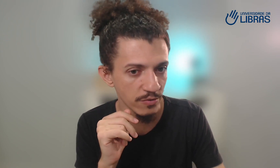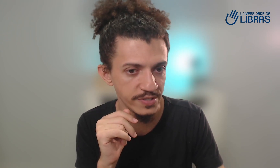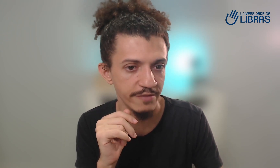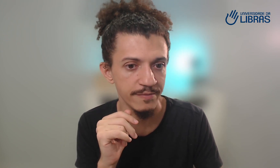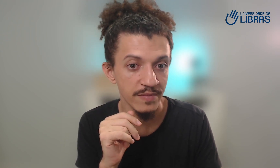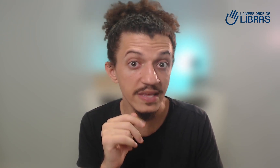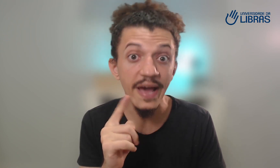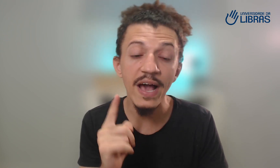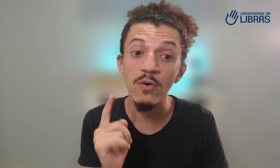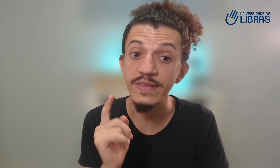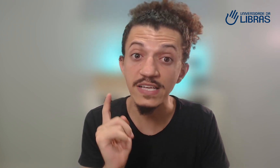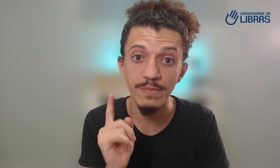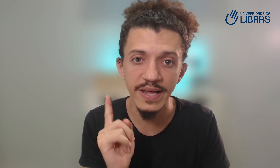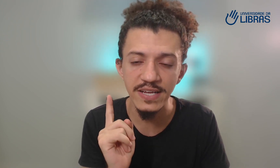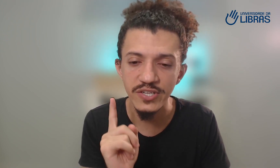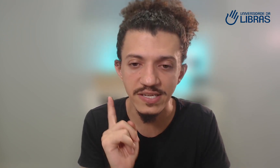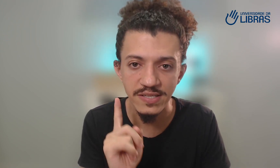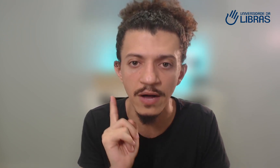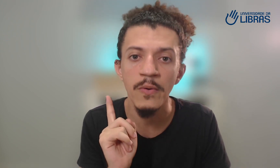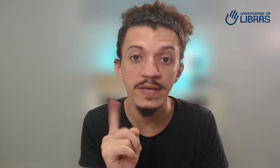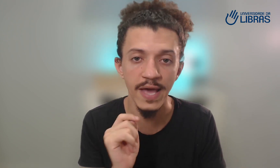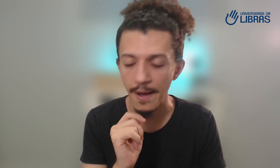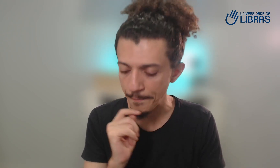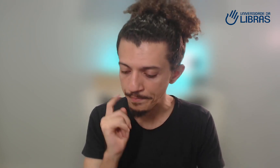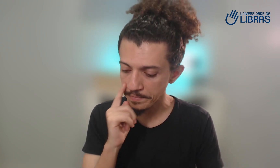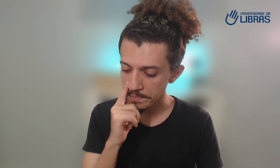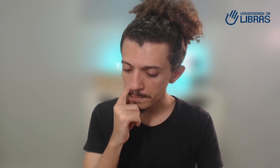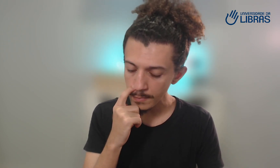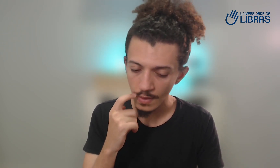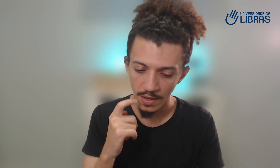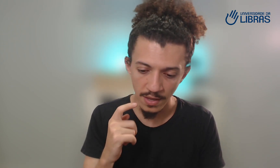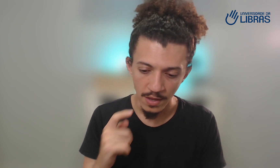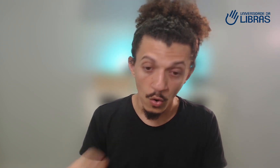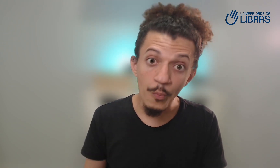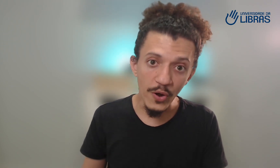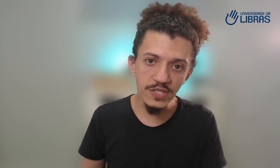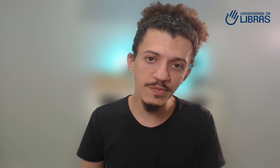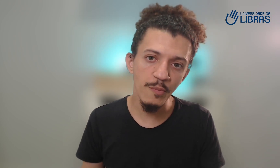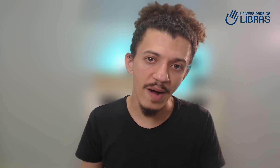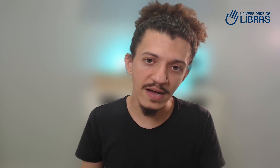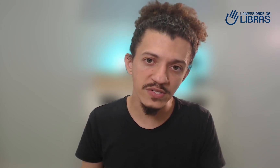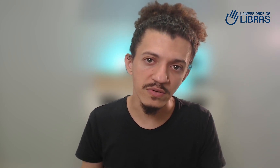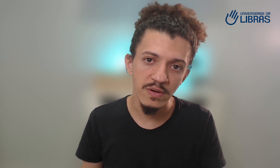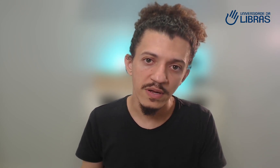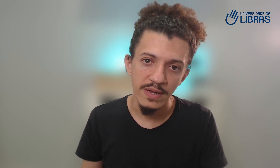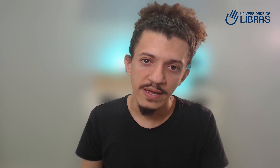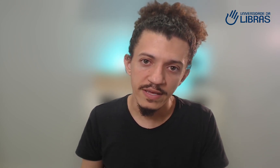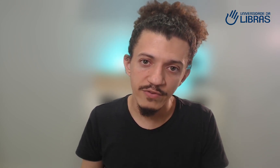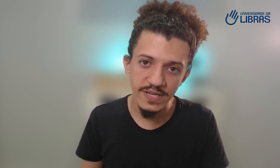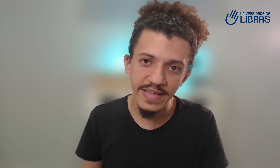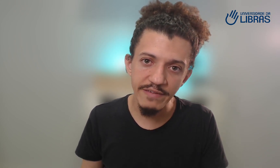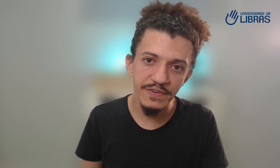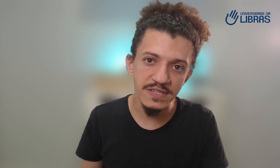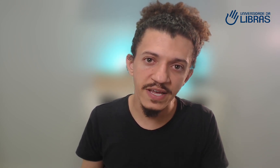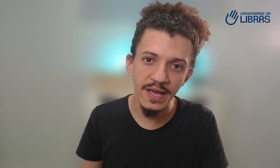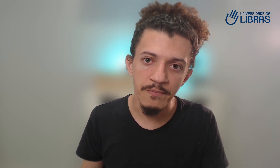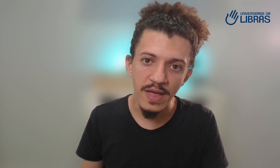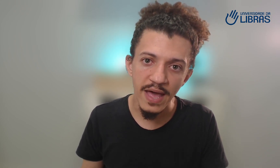inclusive. E aí acontece uma grande questão, que é o próximo passo que você deve fazer é